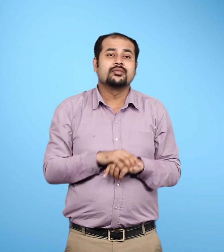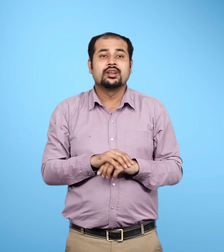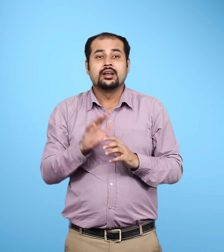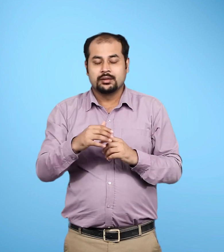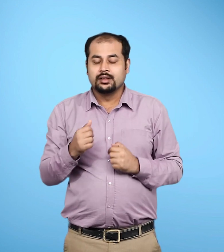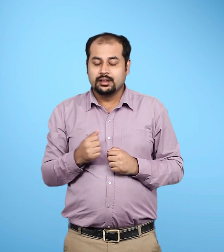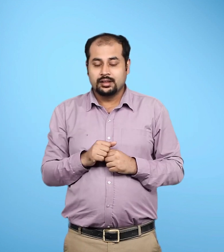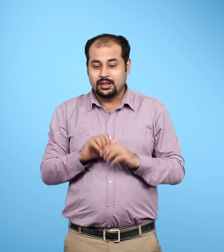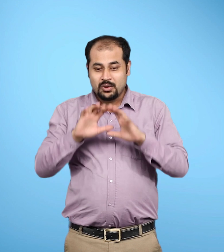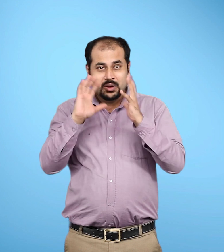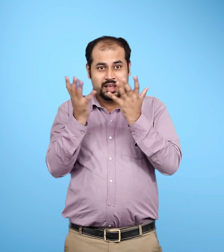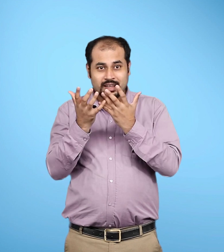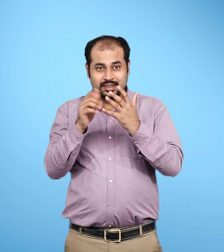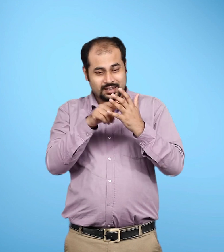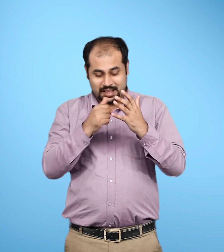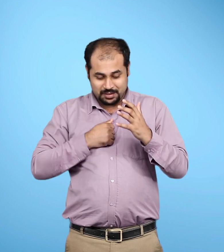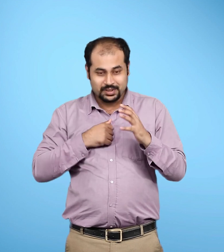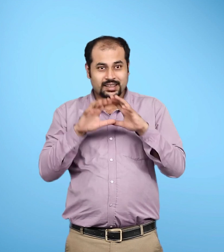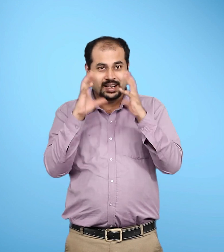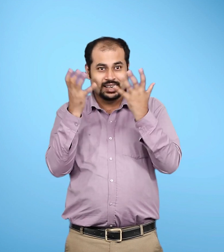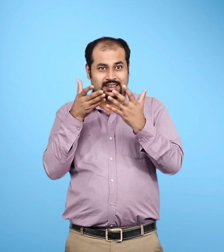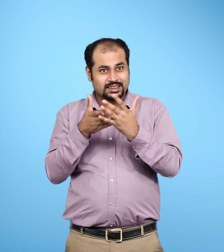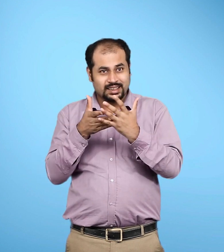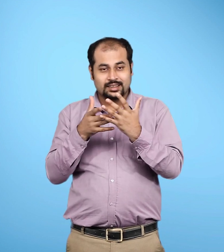कि इनकी प्रवृत्ती प्रिथ्वी पर गिरने की होती है